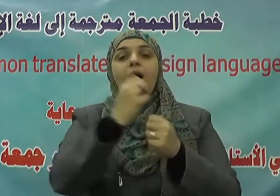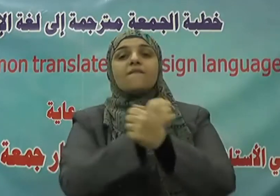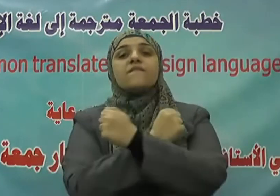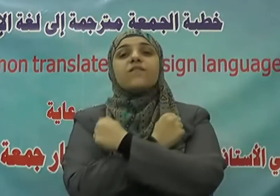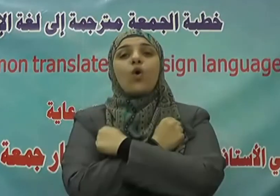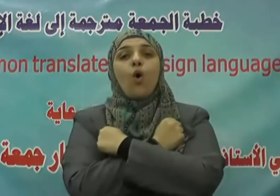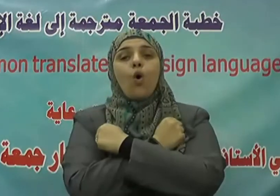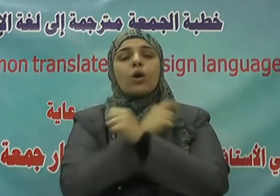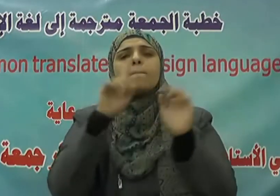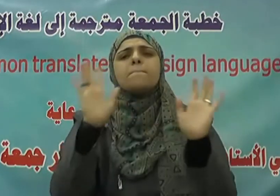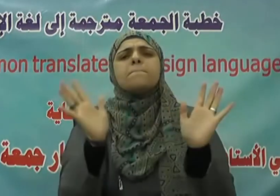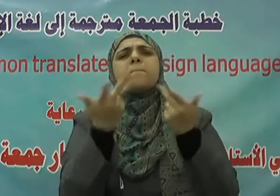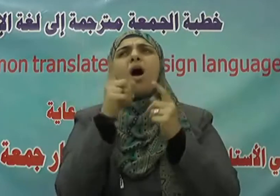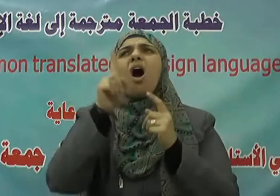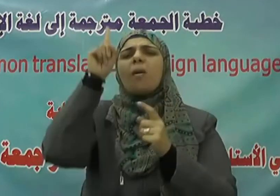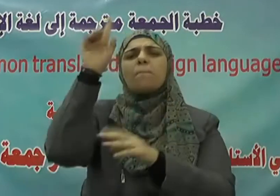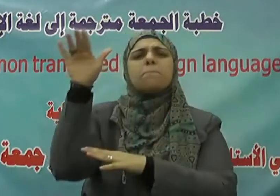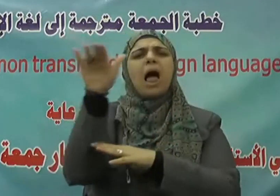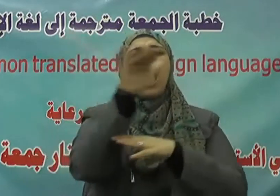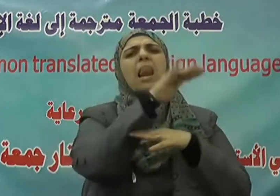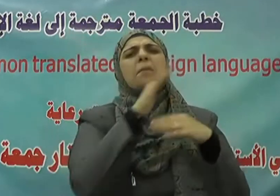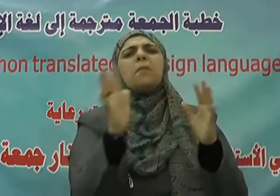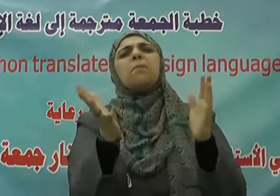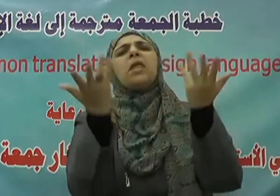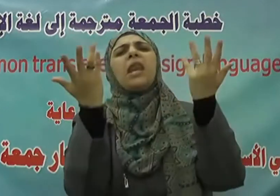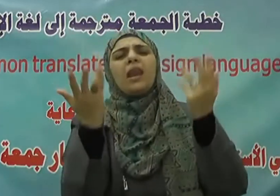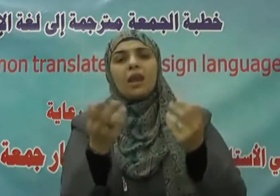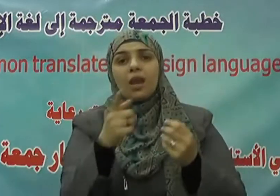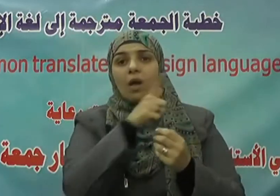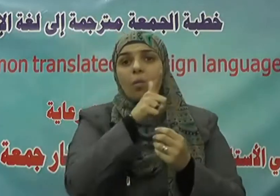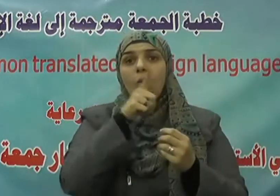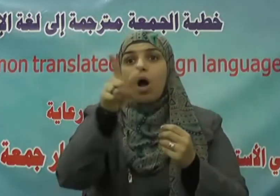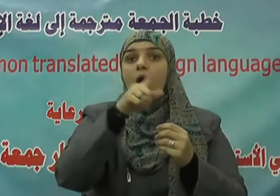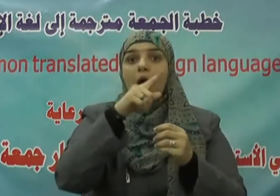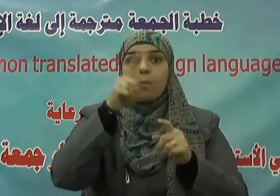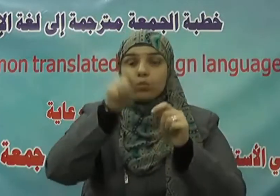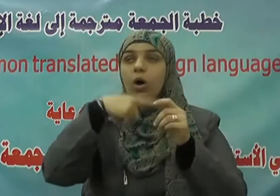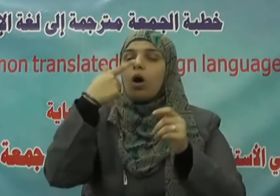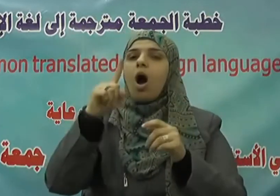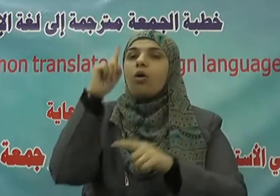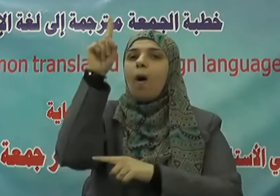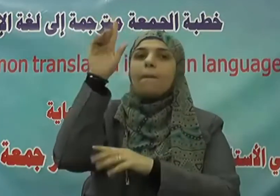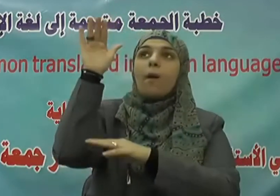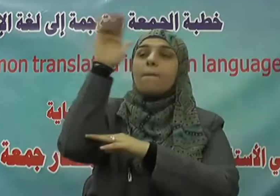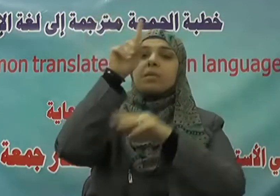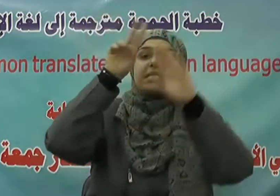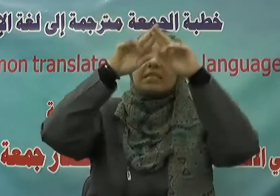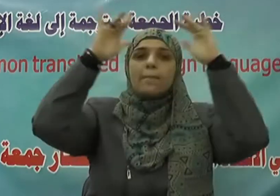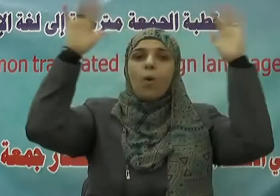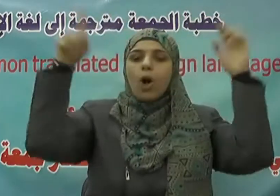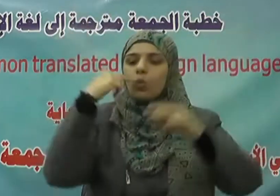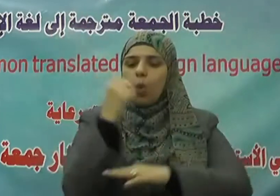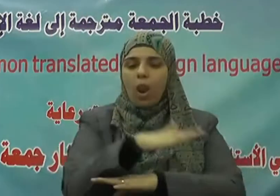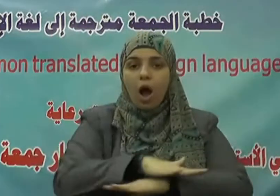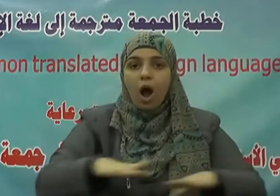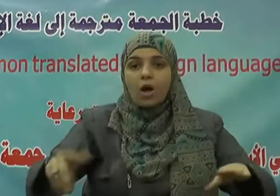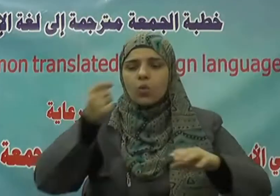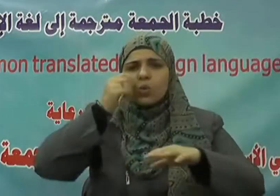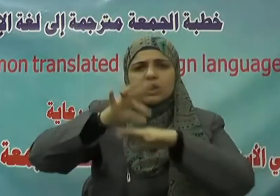رب العالمين قال رب السماوات والأرض وما بينهما إن